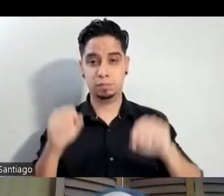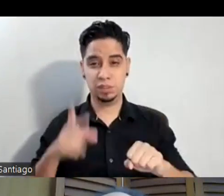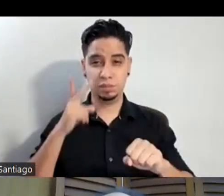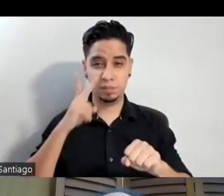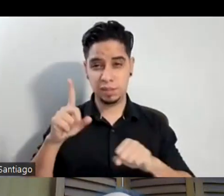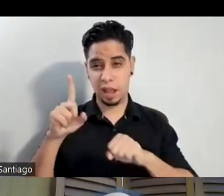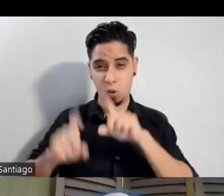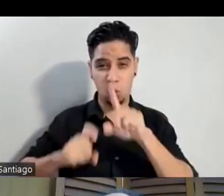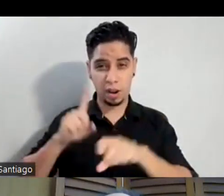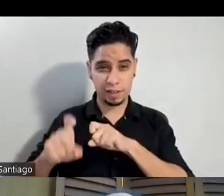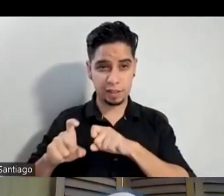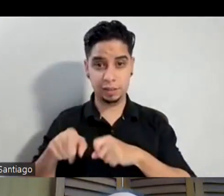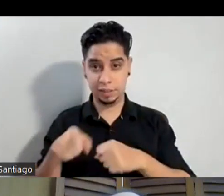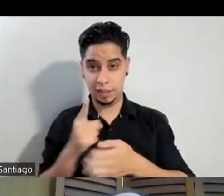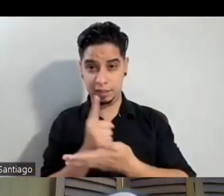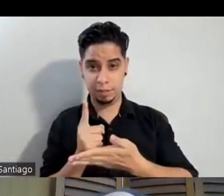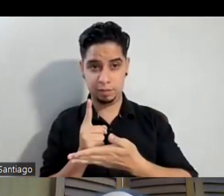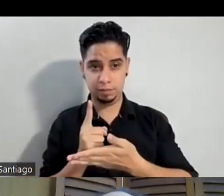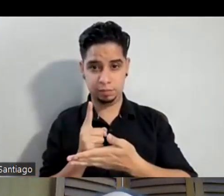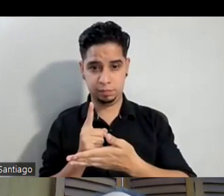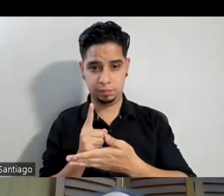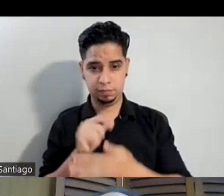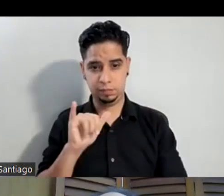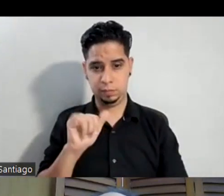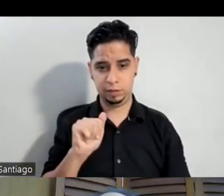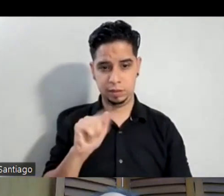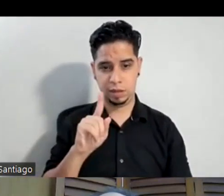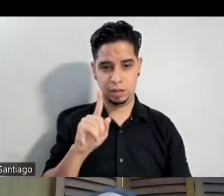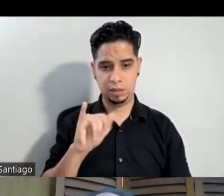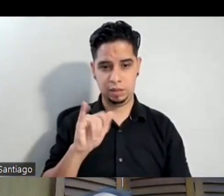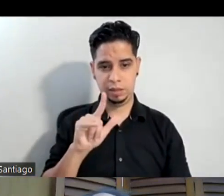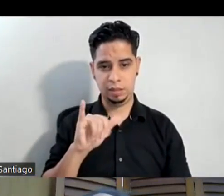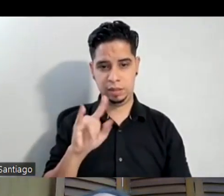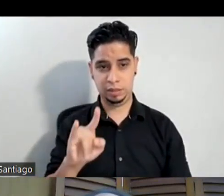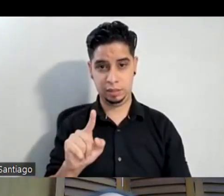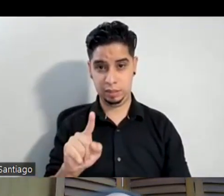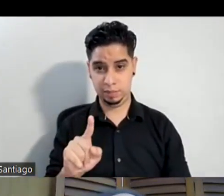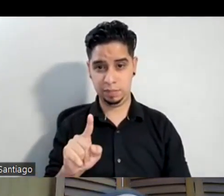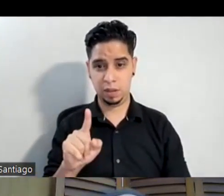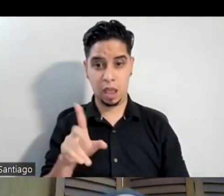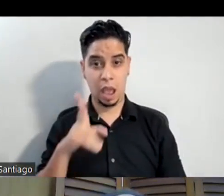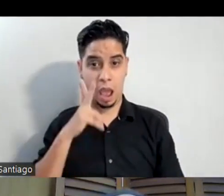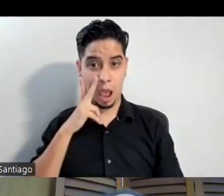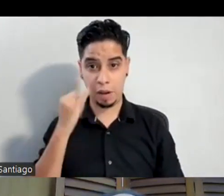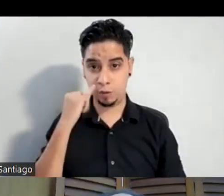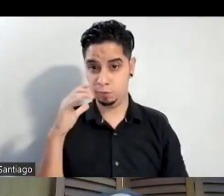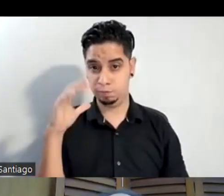La encuesta de esta semana. ¿Ya, Lilis? Te toca a ver si tú la pegas. ¿Ok? Ay, Dios mío.